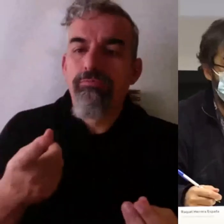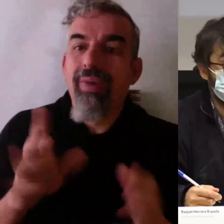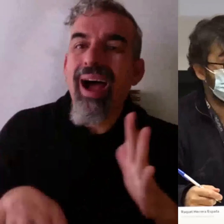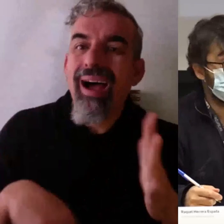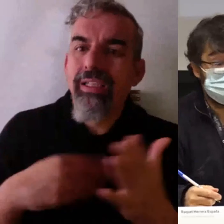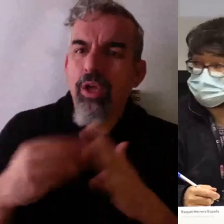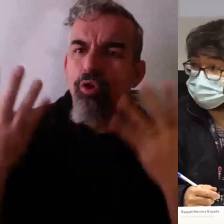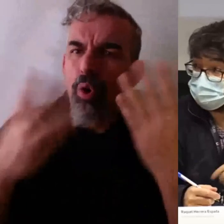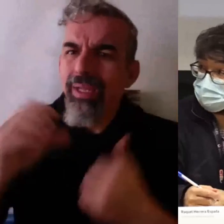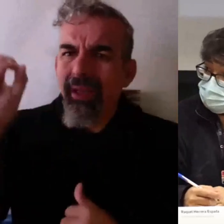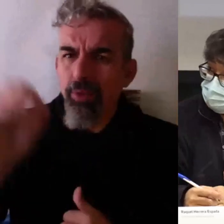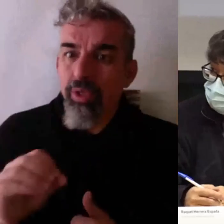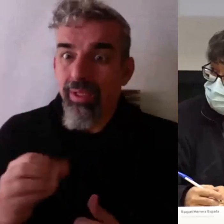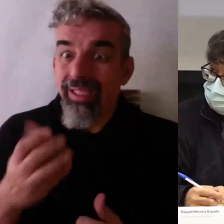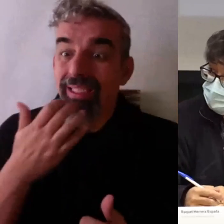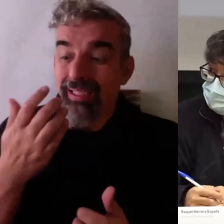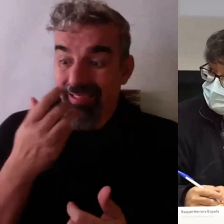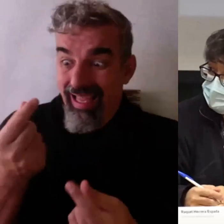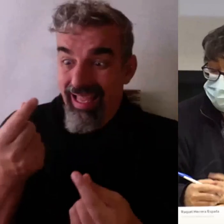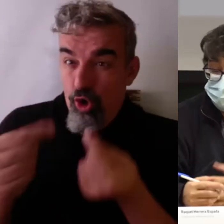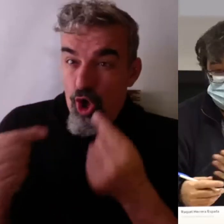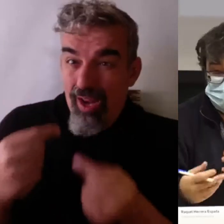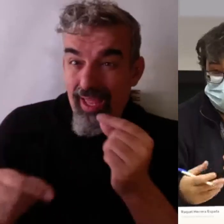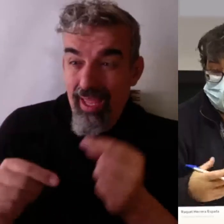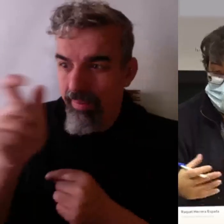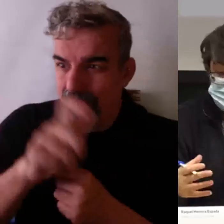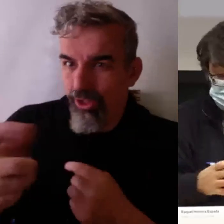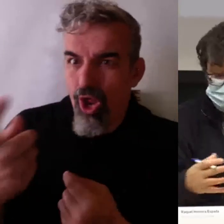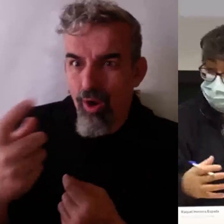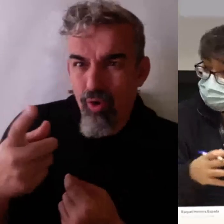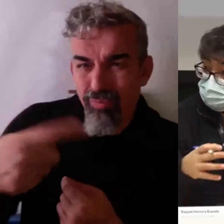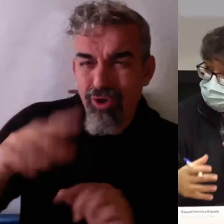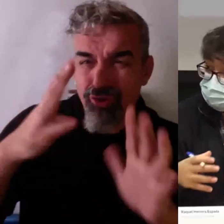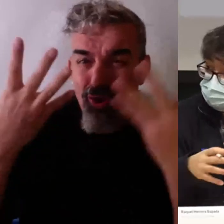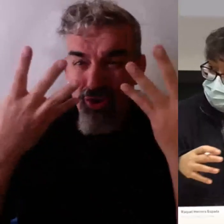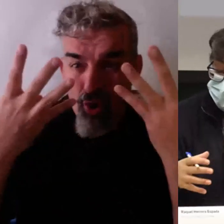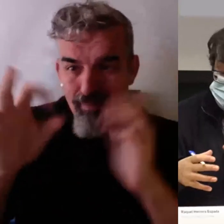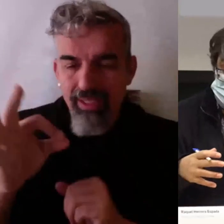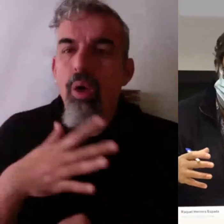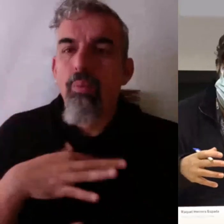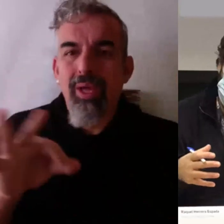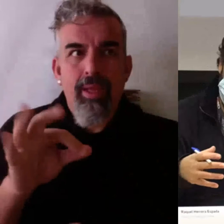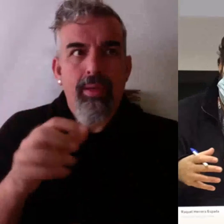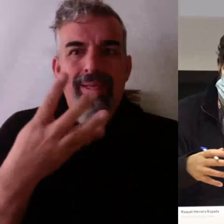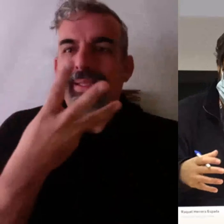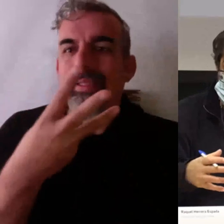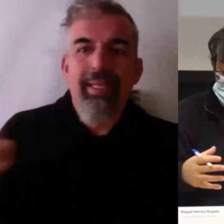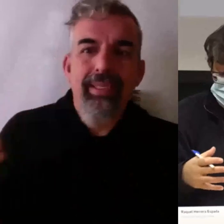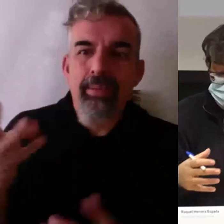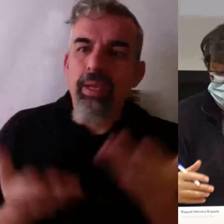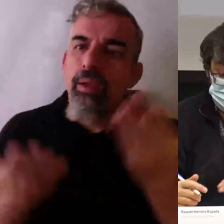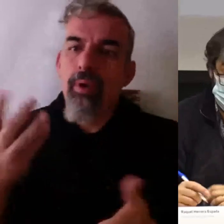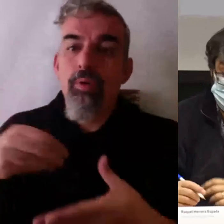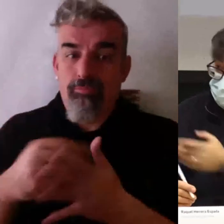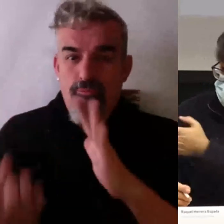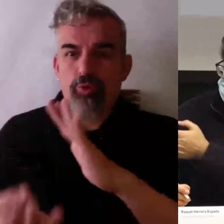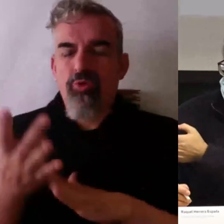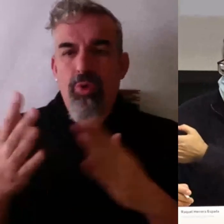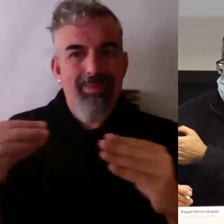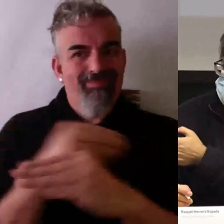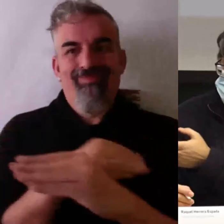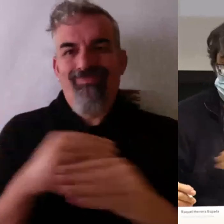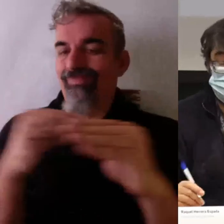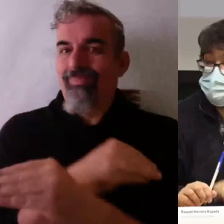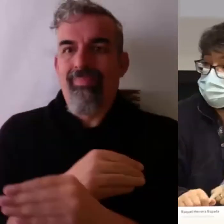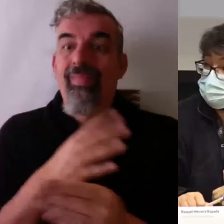nos podemos pasar tres semanas evaluando. Pues al final es un es un entrar en conflicto y alcanzamos un equilibrio que ofrece.